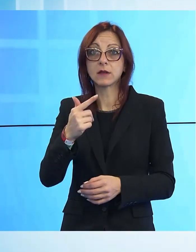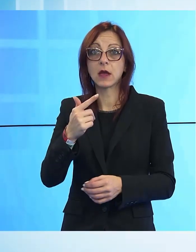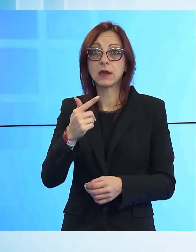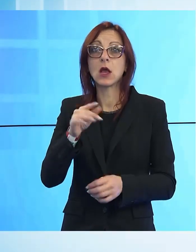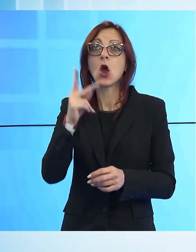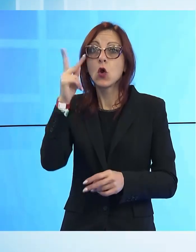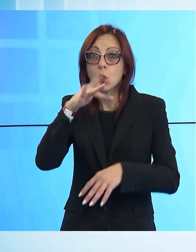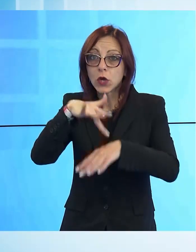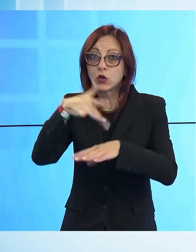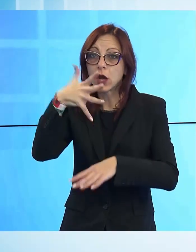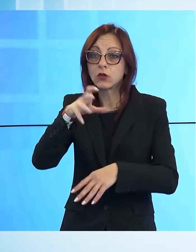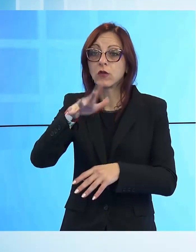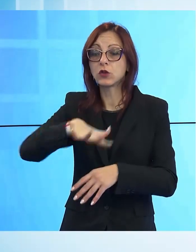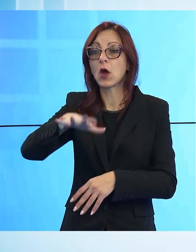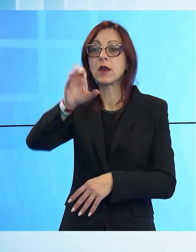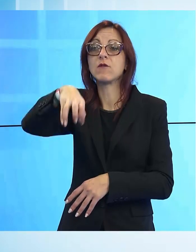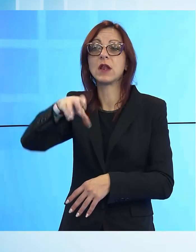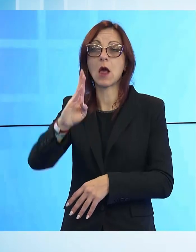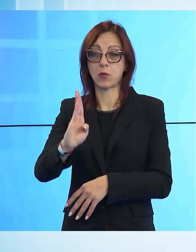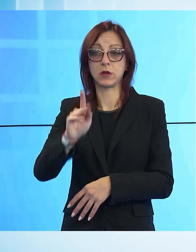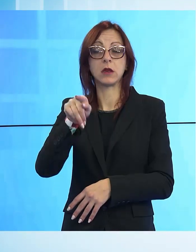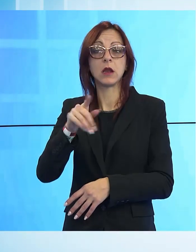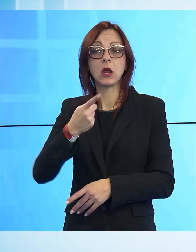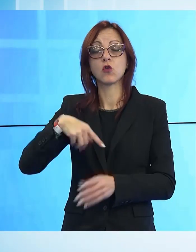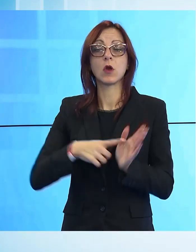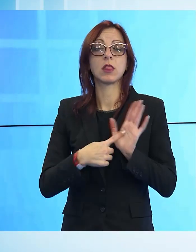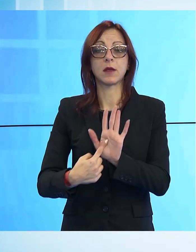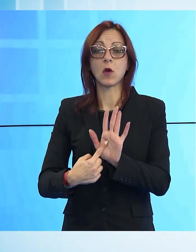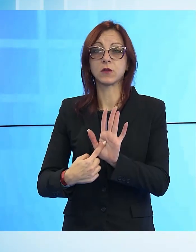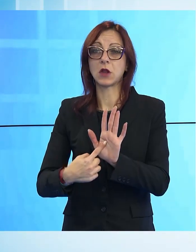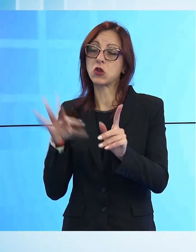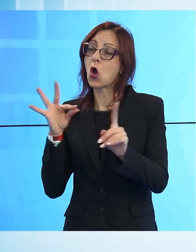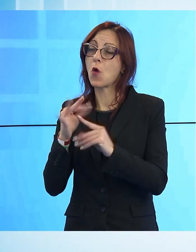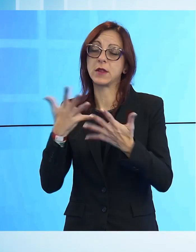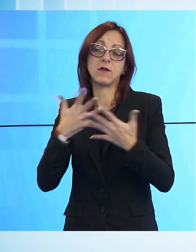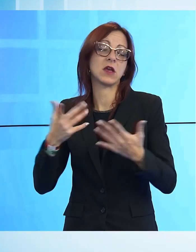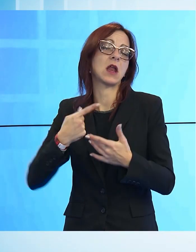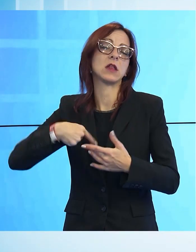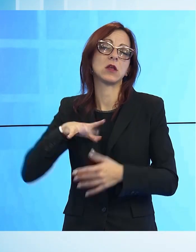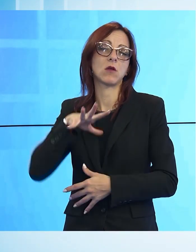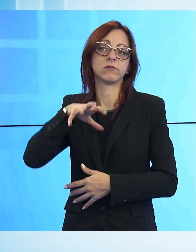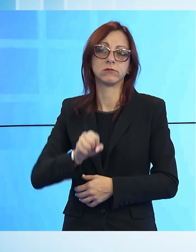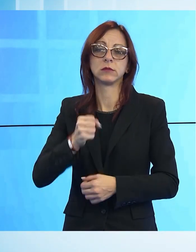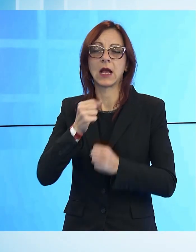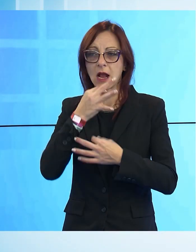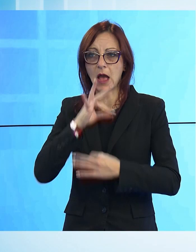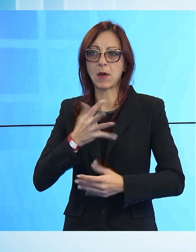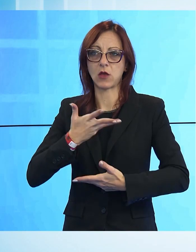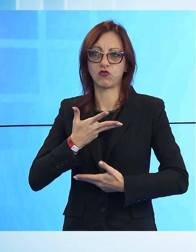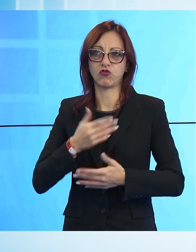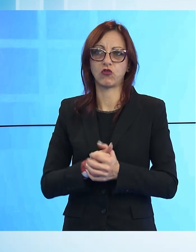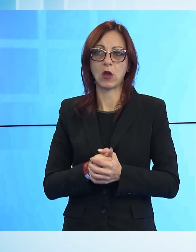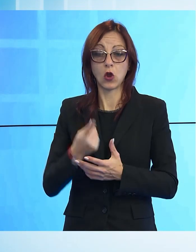abbiamo dimostrato in quella occasione possiamo raggiungere obiettivi di grande significato. Noi, insieme al resto della nostra